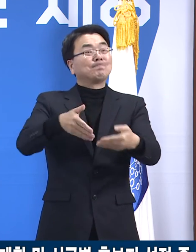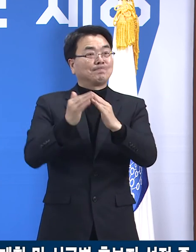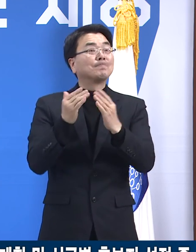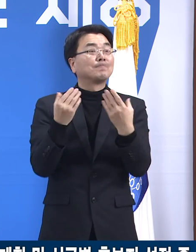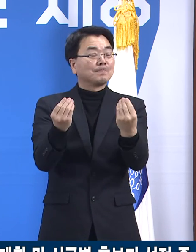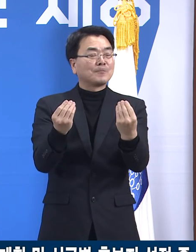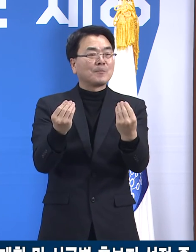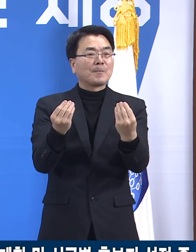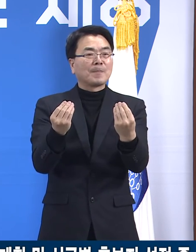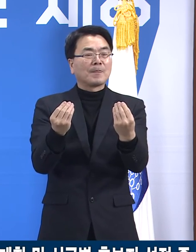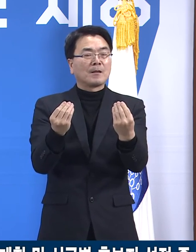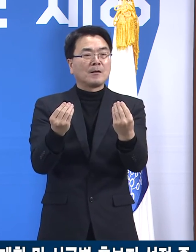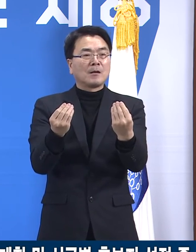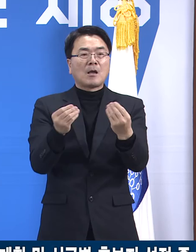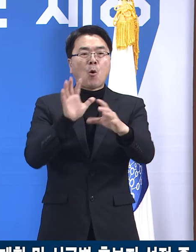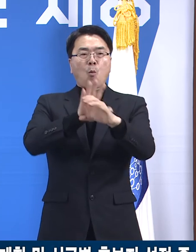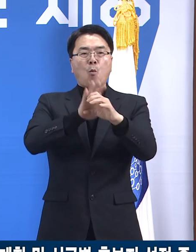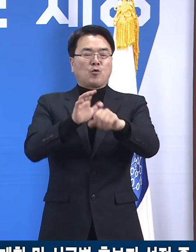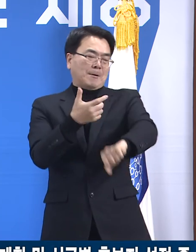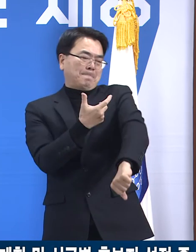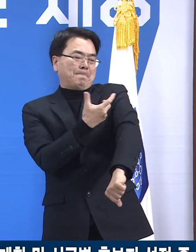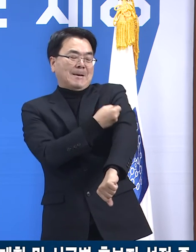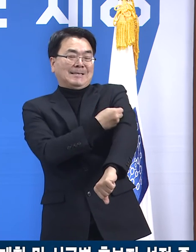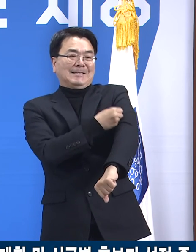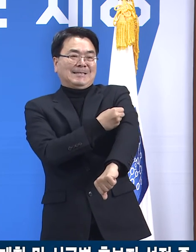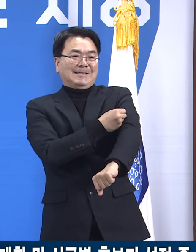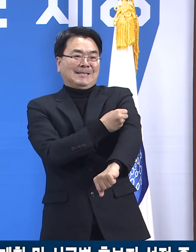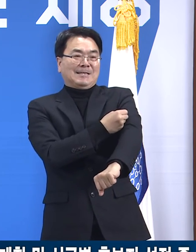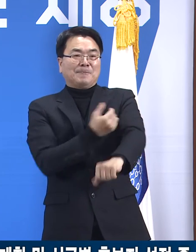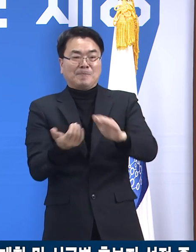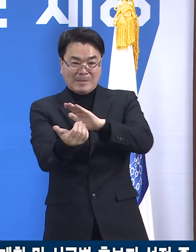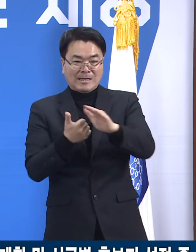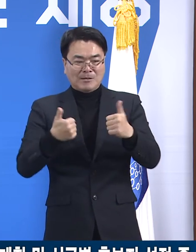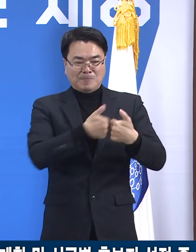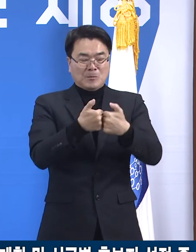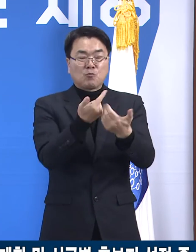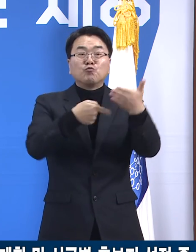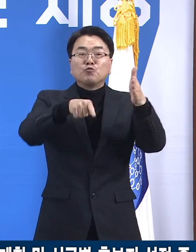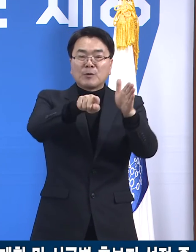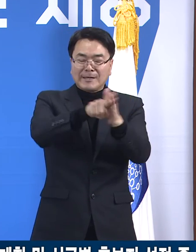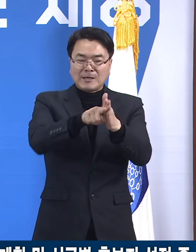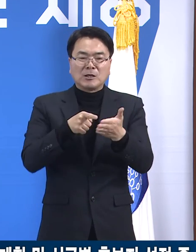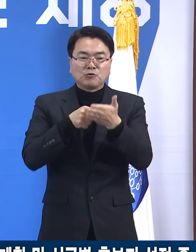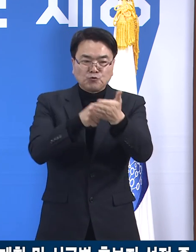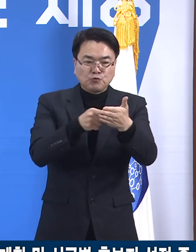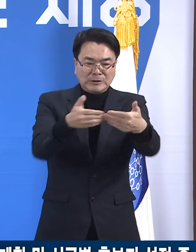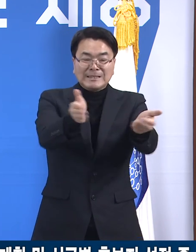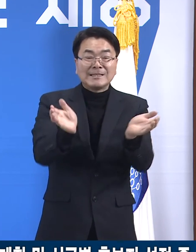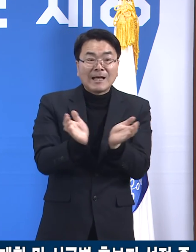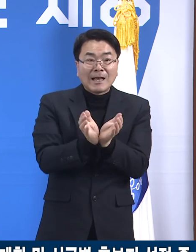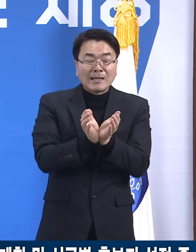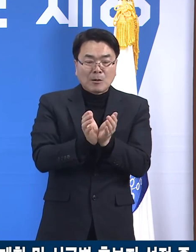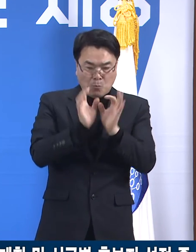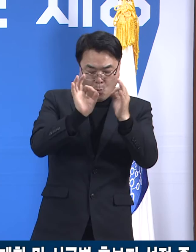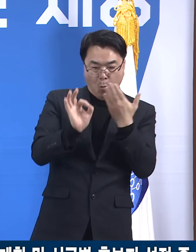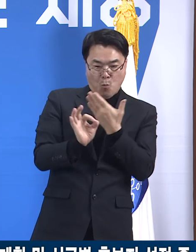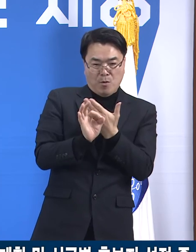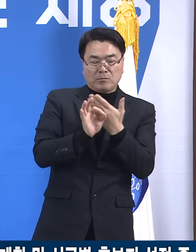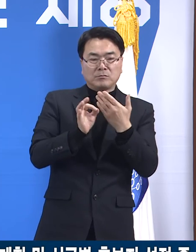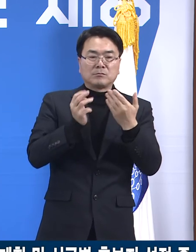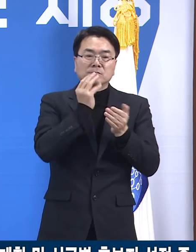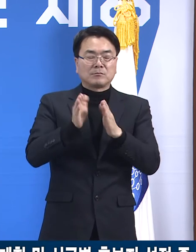코로나19 백신 접종 사전 준비에 있어서 경기도 예방접종 추진단 산하에 경기도